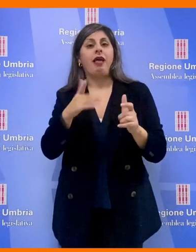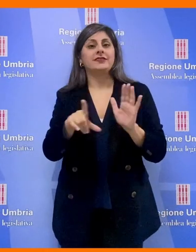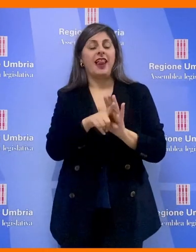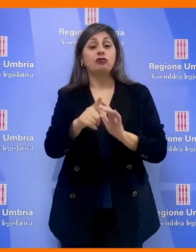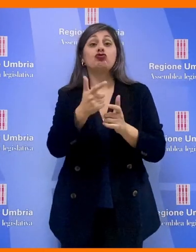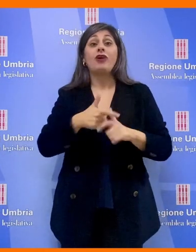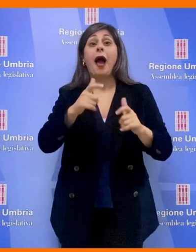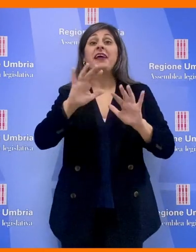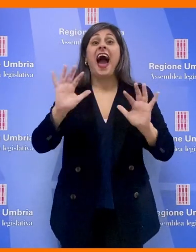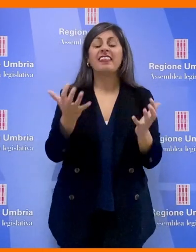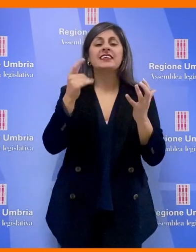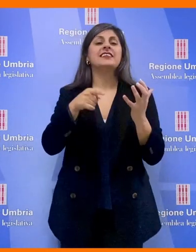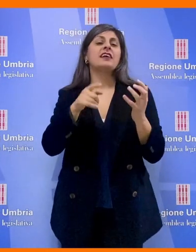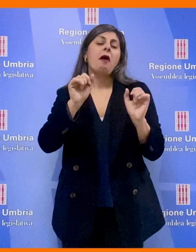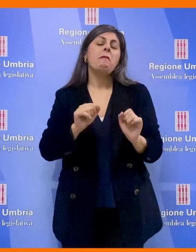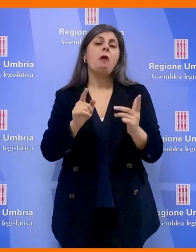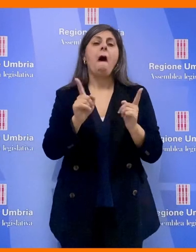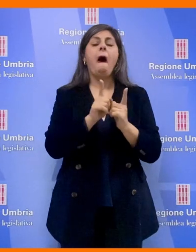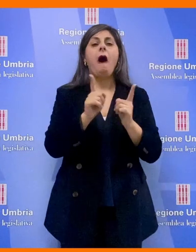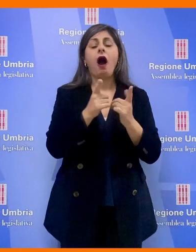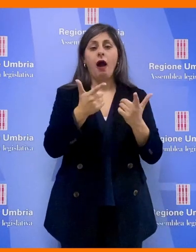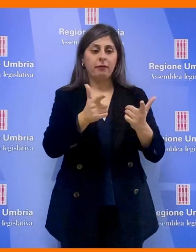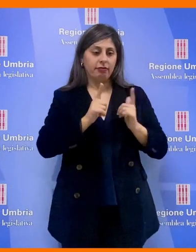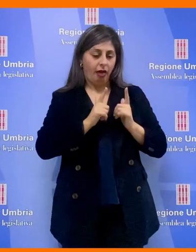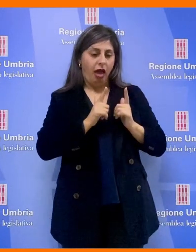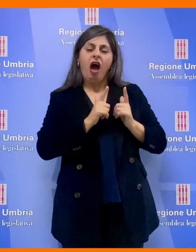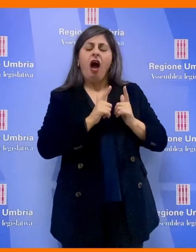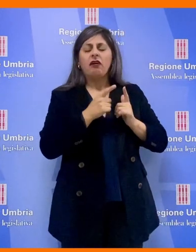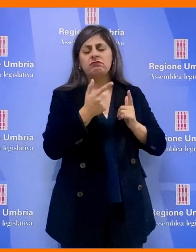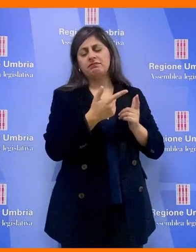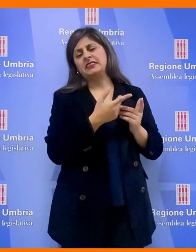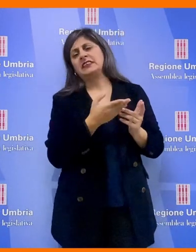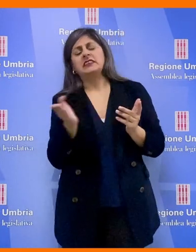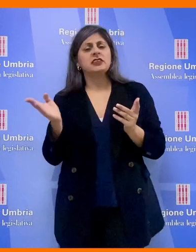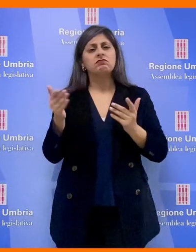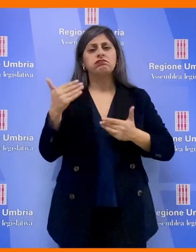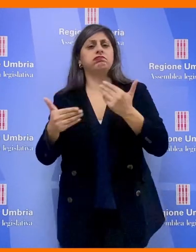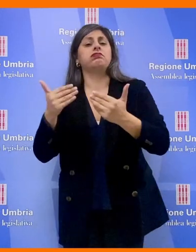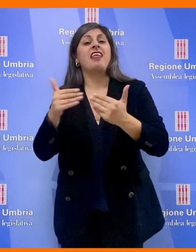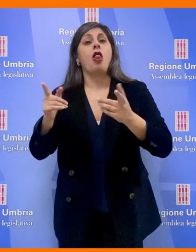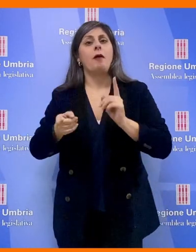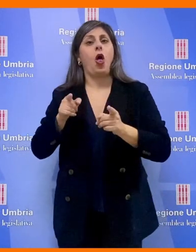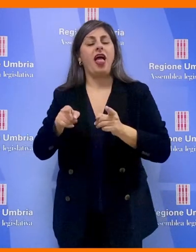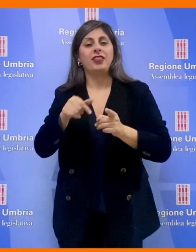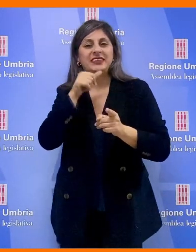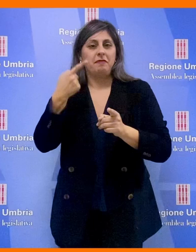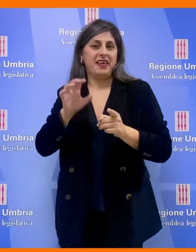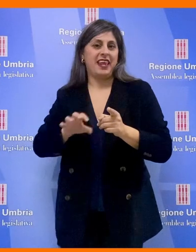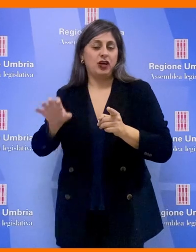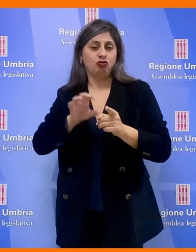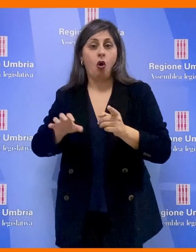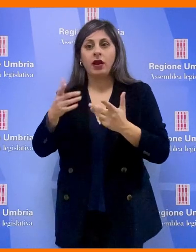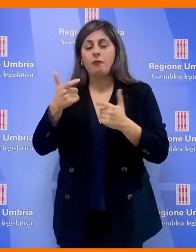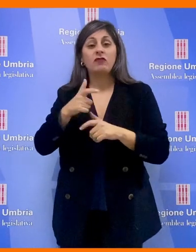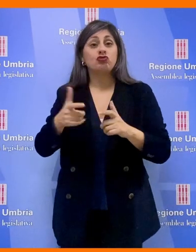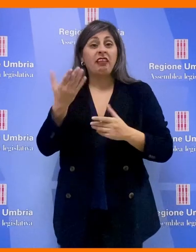artistica, possano essere un volano assolutamente trasversale da un punto di vista politico per la nostra regione, per le tante